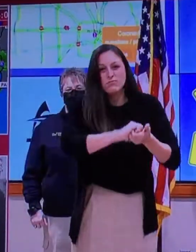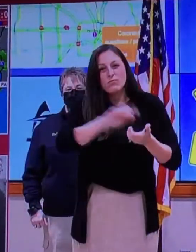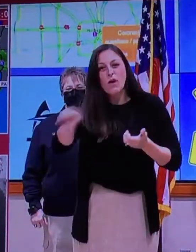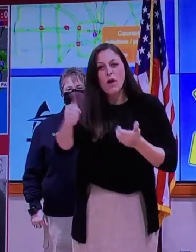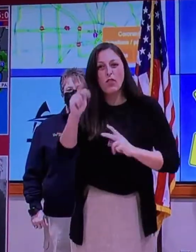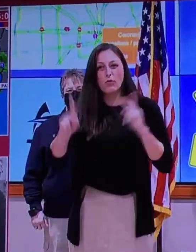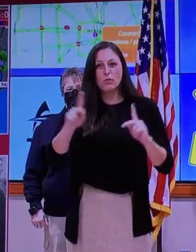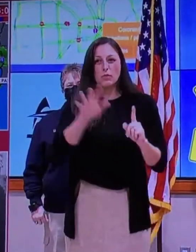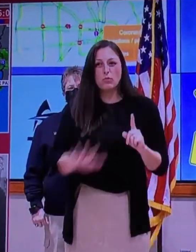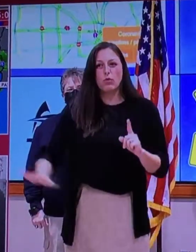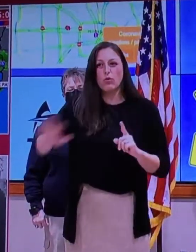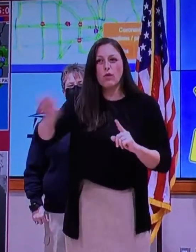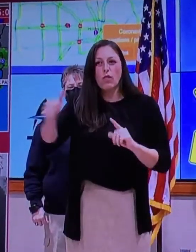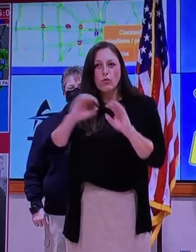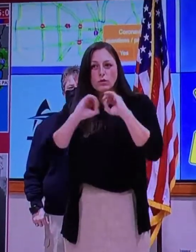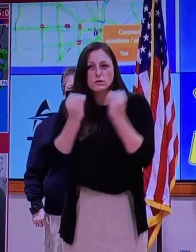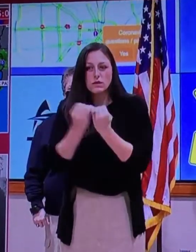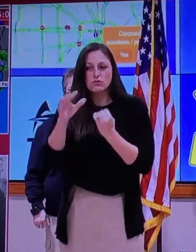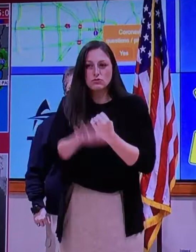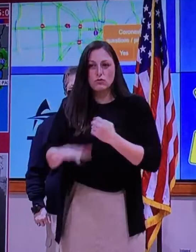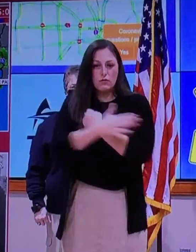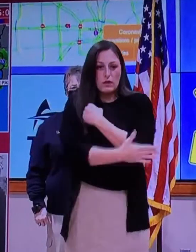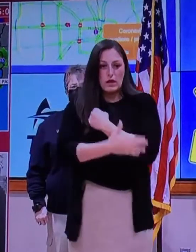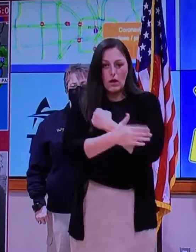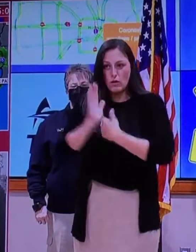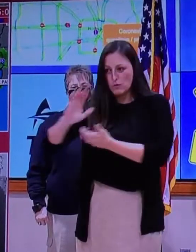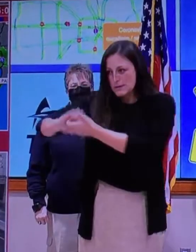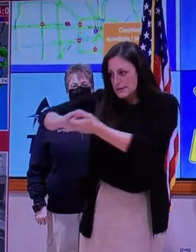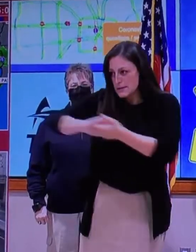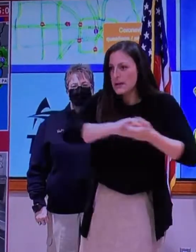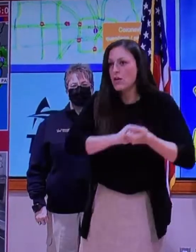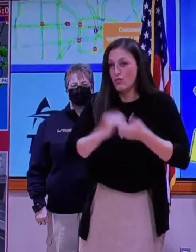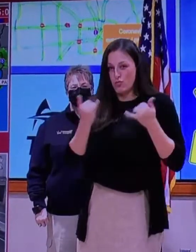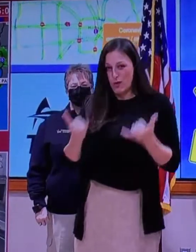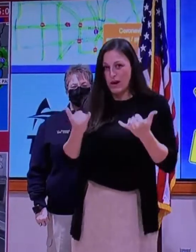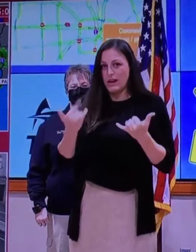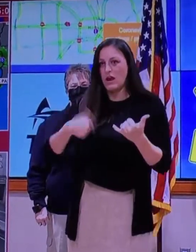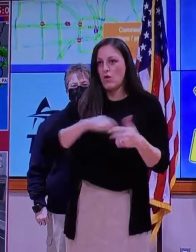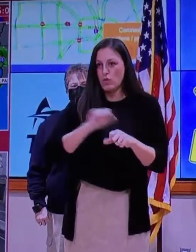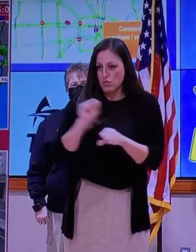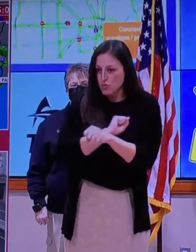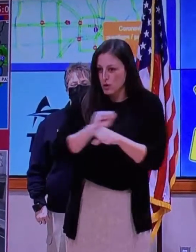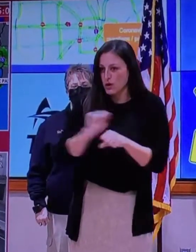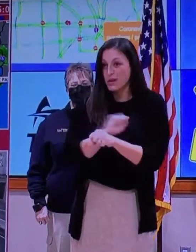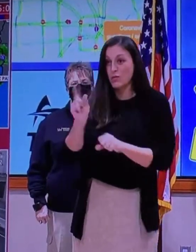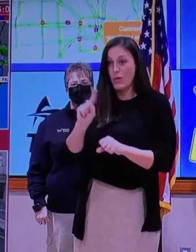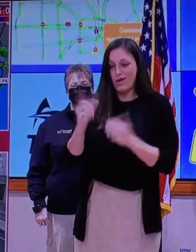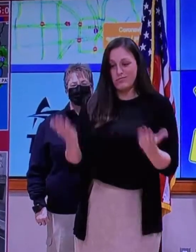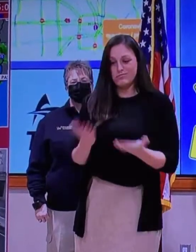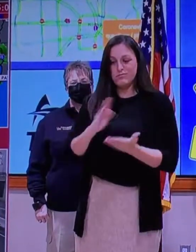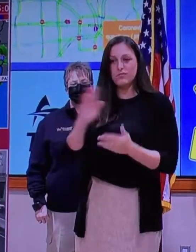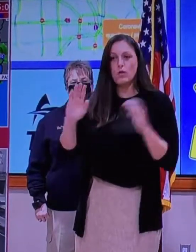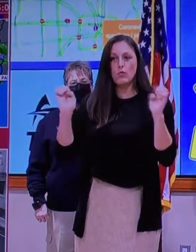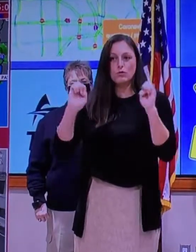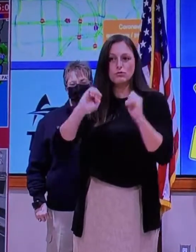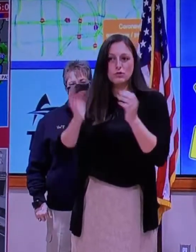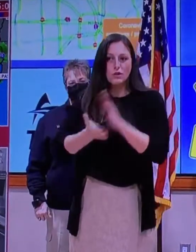necesaria para poder mantener y asegurar la seguridad, valga la redundancia, de las carreteras y las vías en nuestra ciudad.